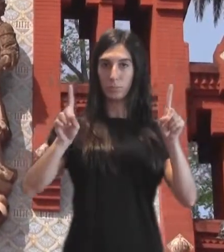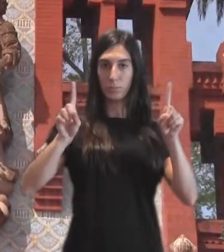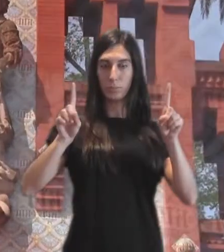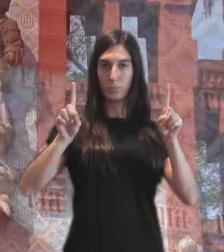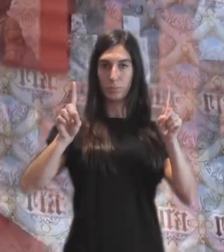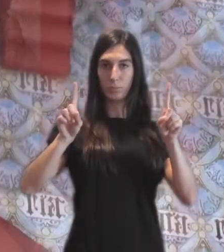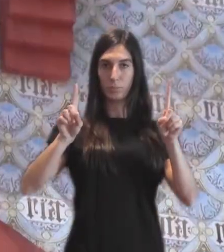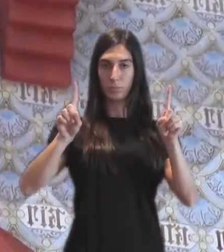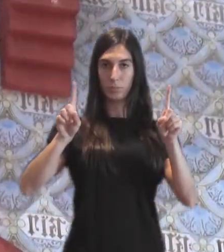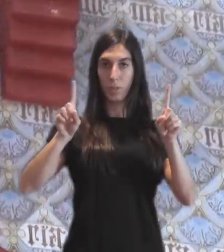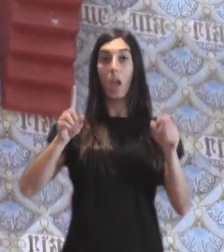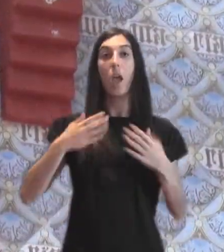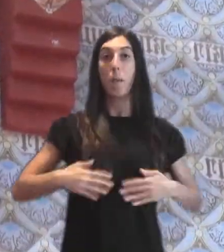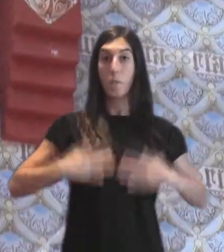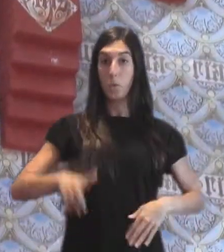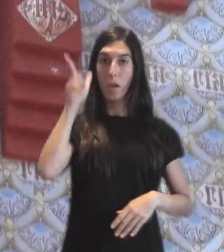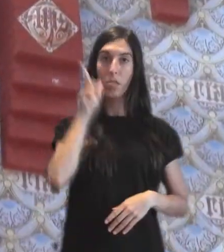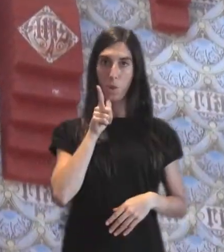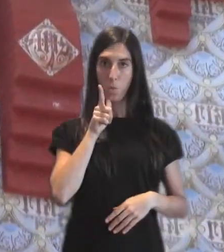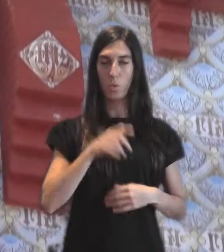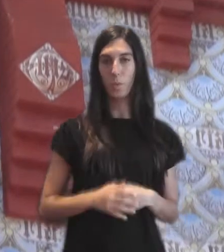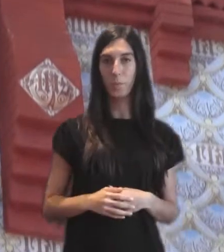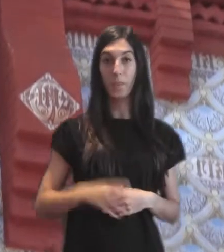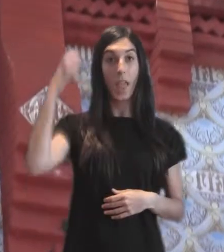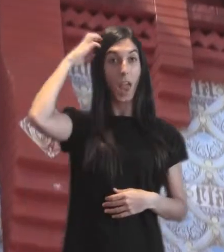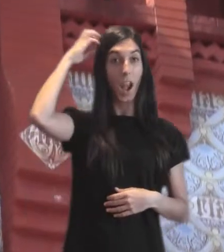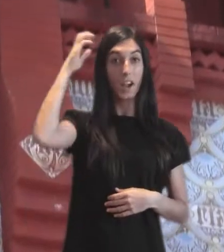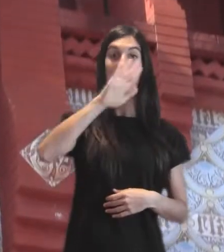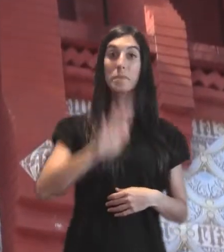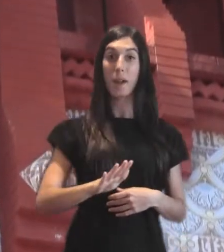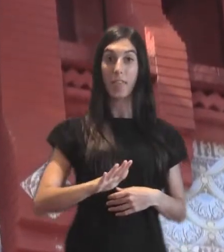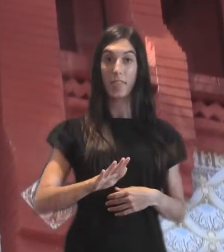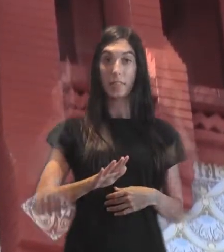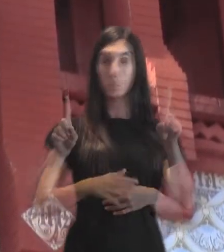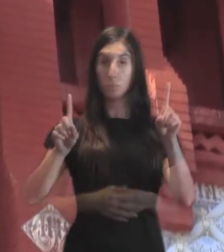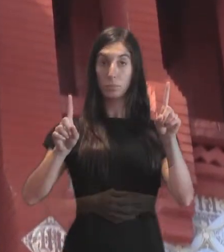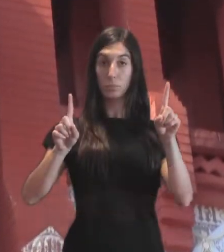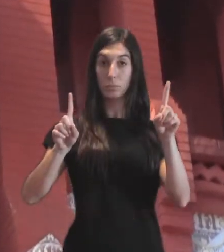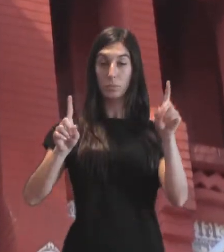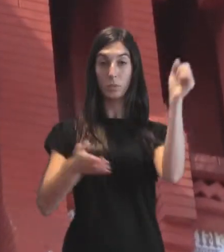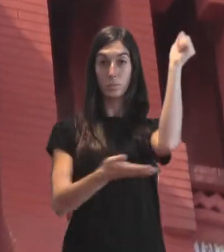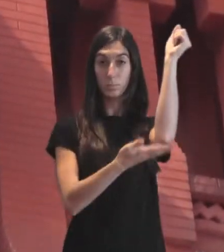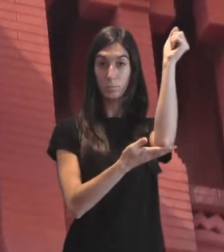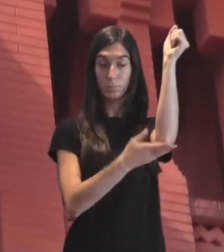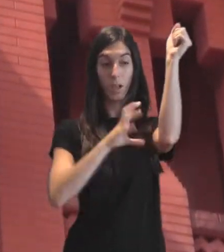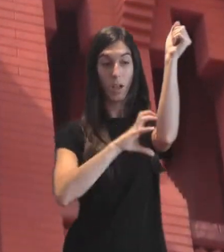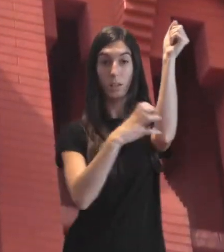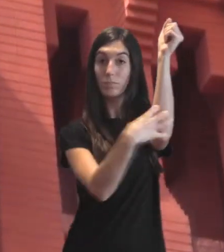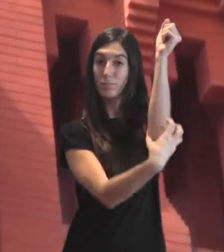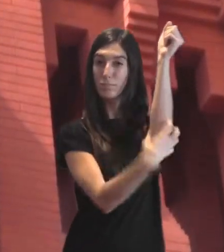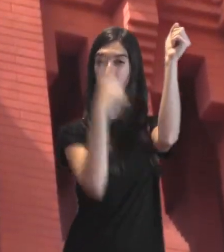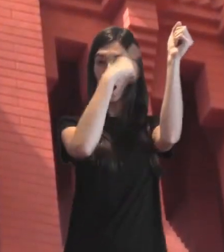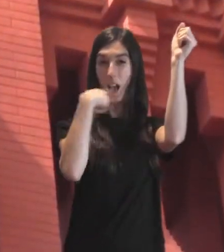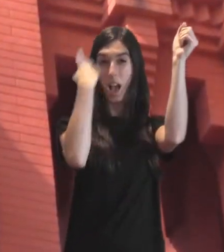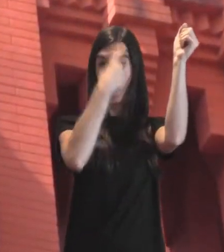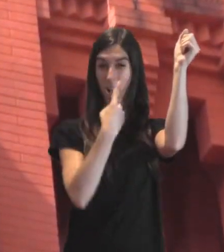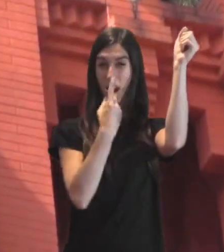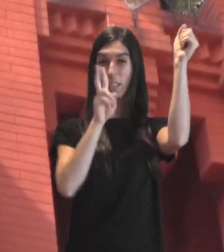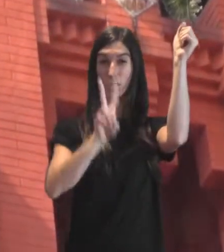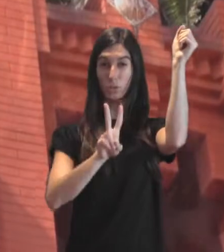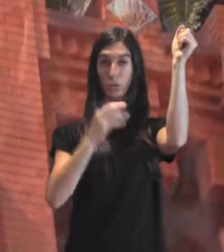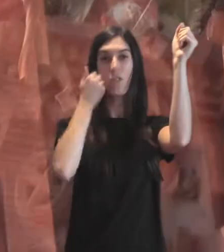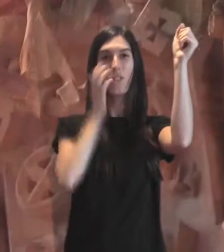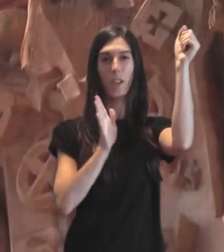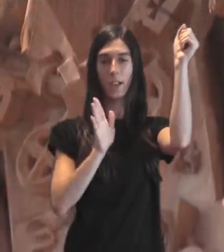Este escudo es el elemento más imponente de la construcción. A cada lado, dos pajes ataviados con ricos atuendos,